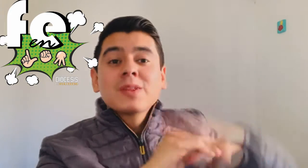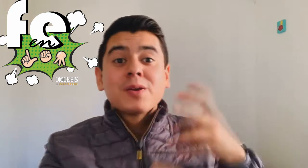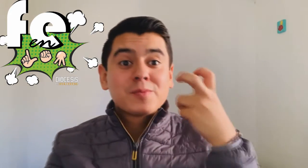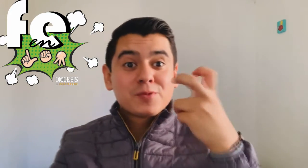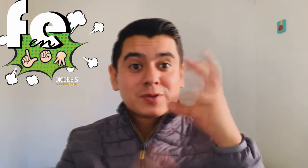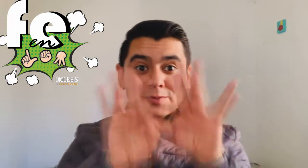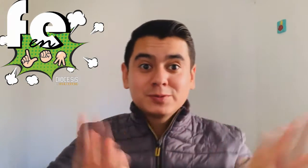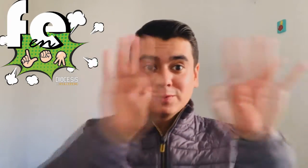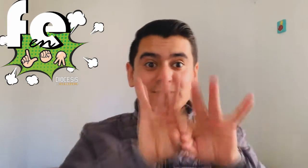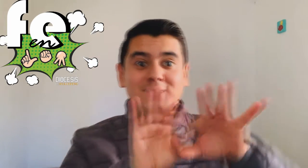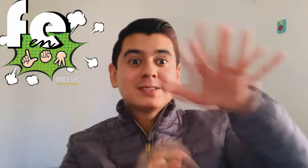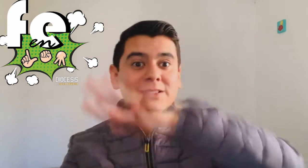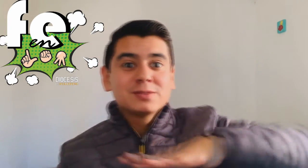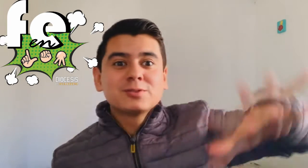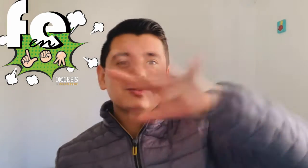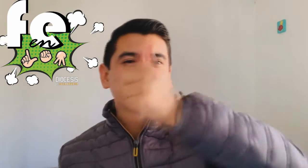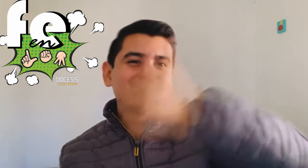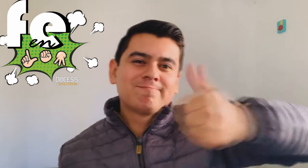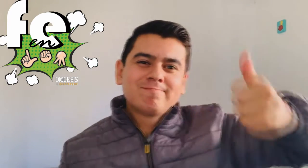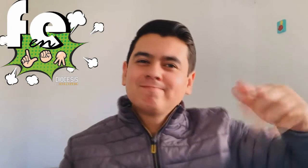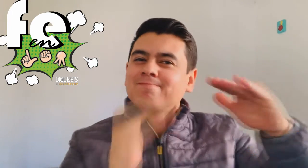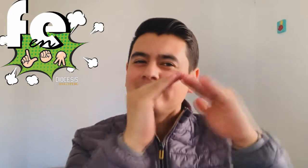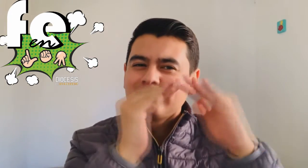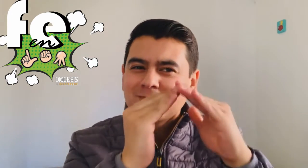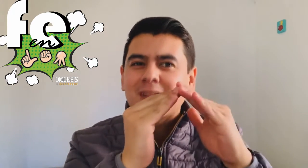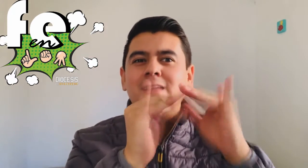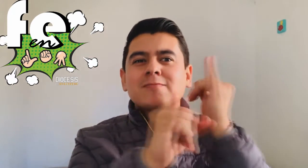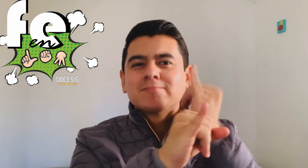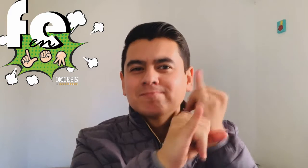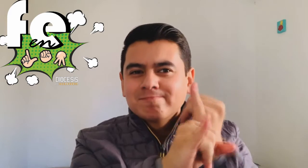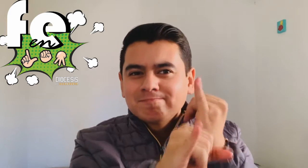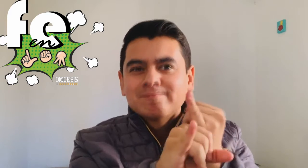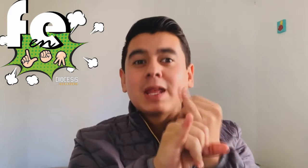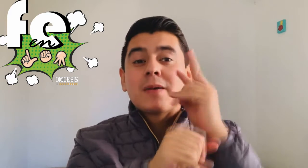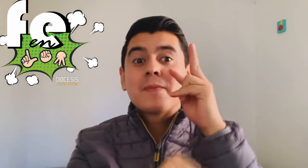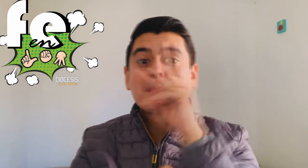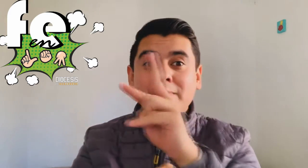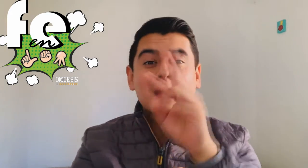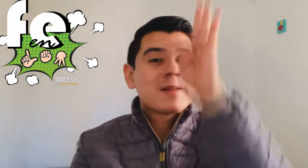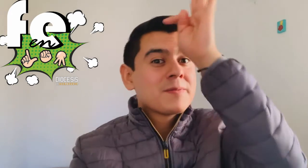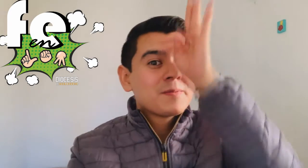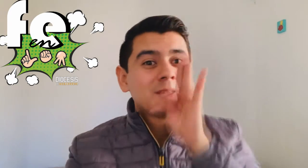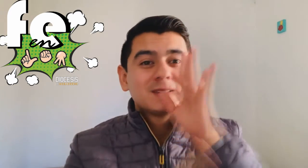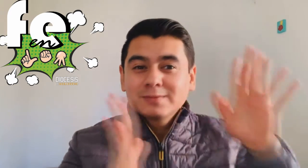Quiero invitarlos a vivirlos desde la intimidad de nuestro hogar Debemos estar atentos a las diferentes